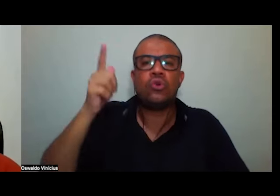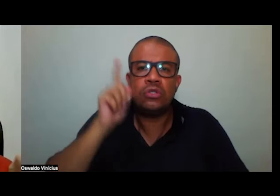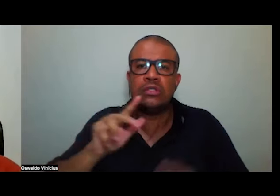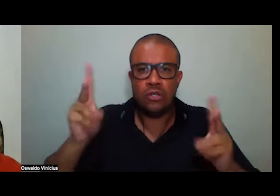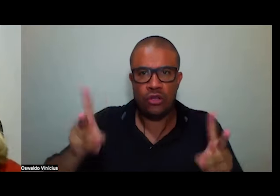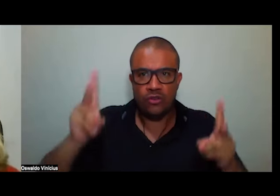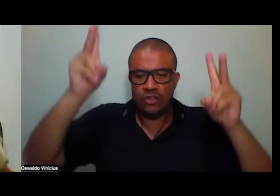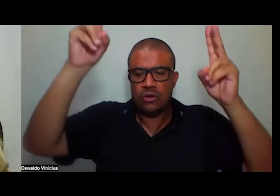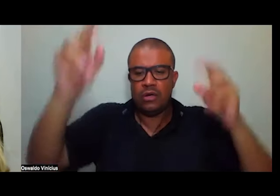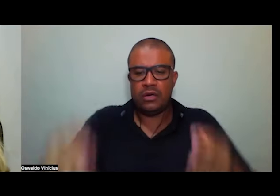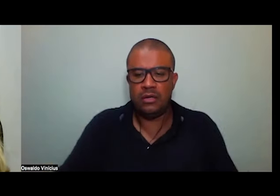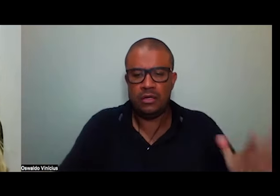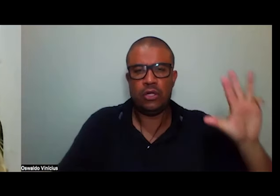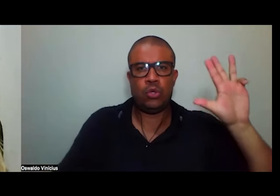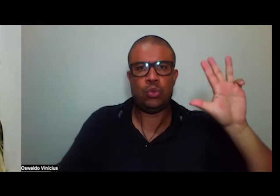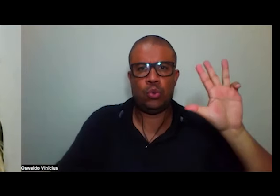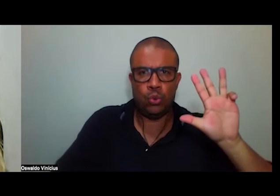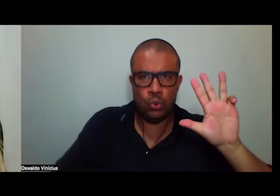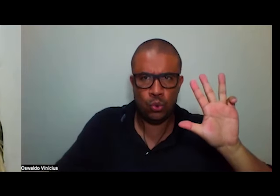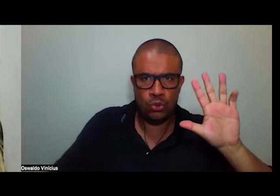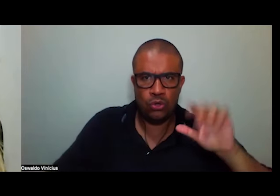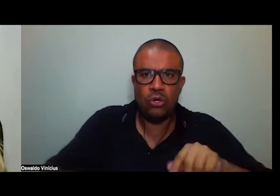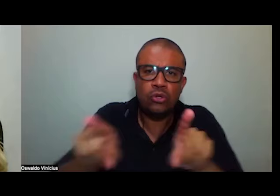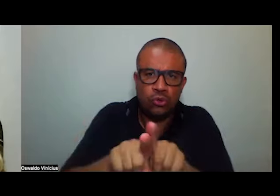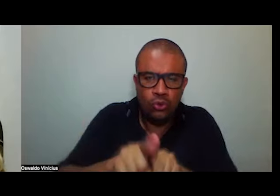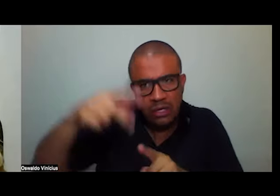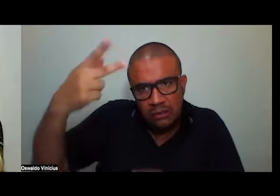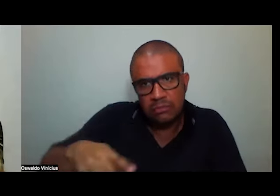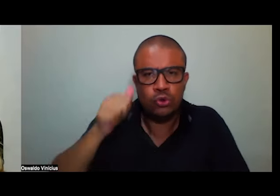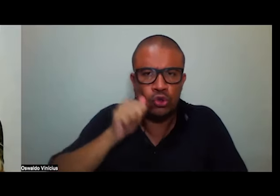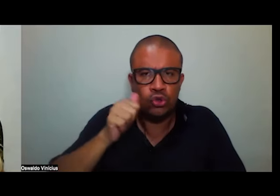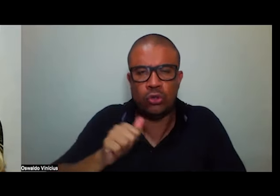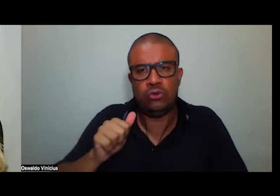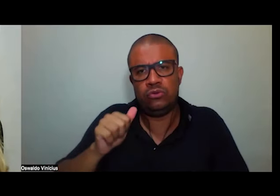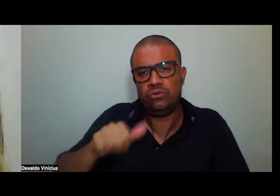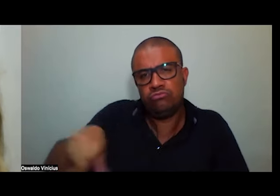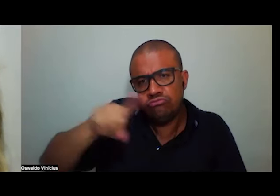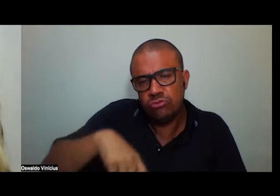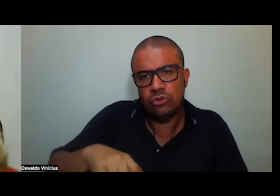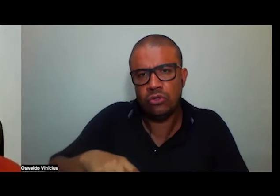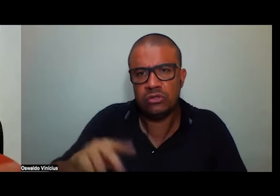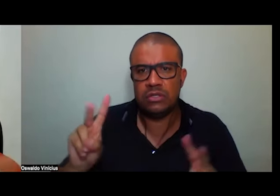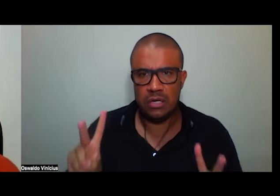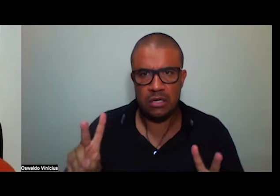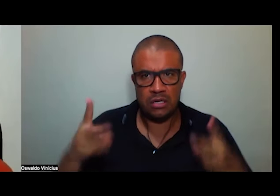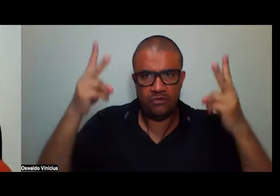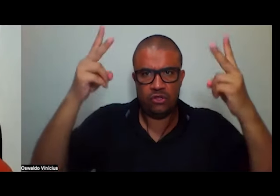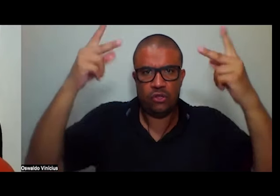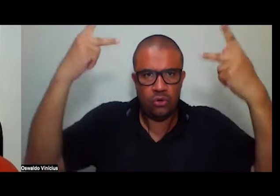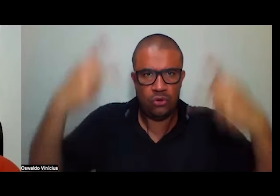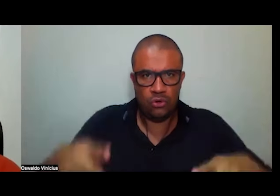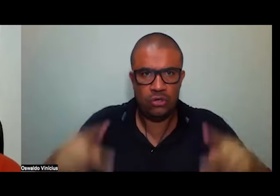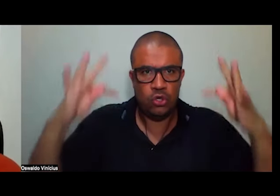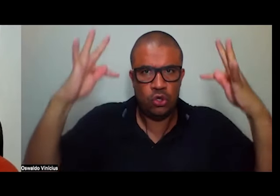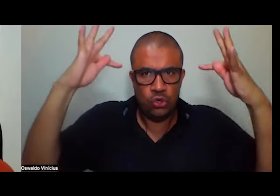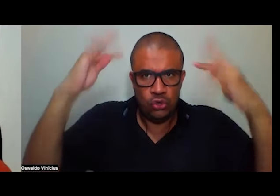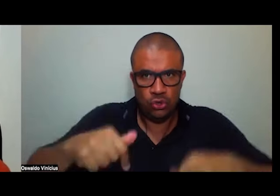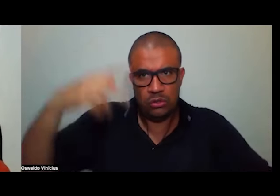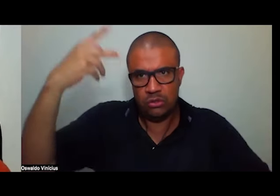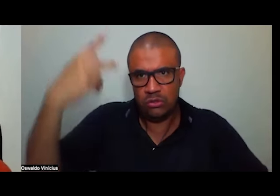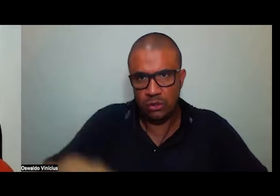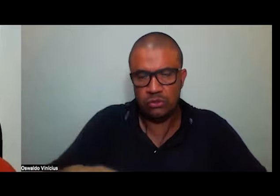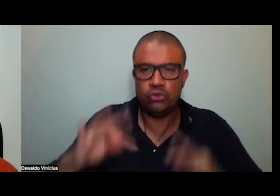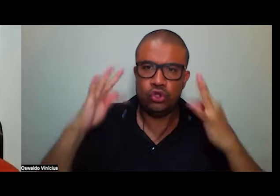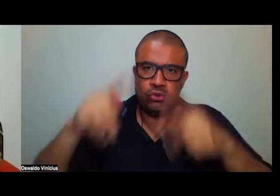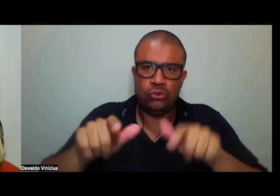Lula neste ano somos nós mulheres que vamos garantir a vitória de todas nós de todos